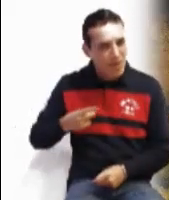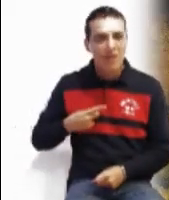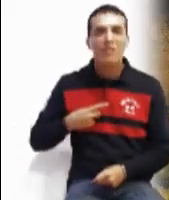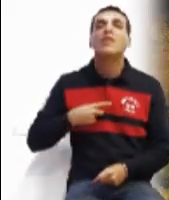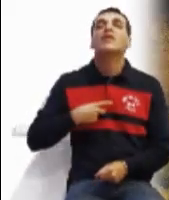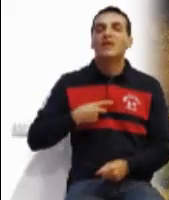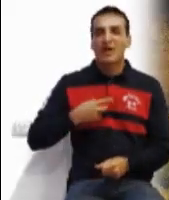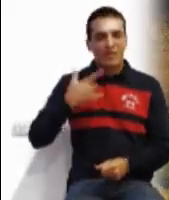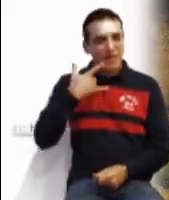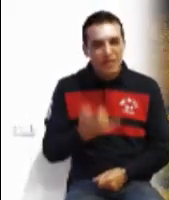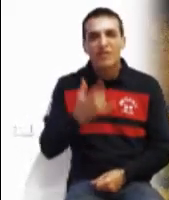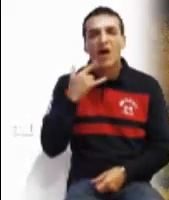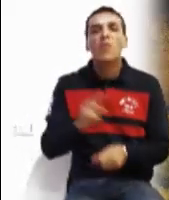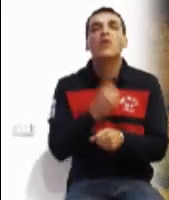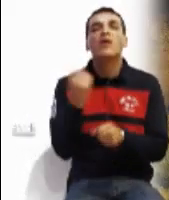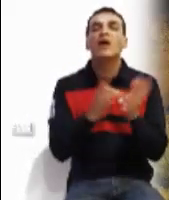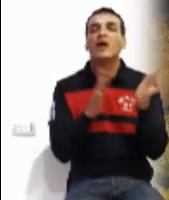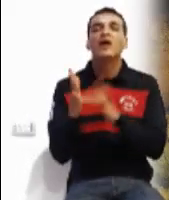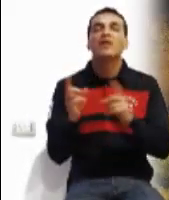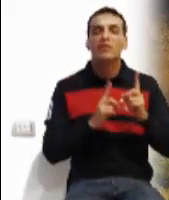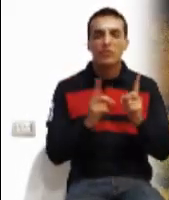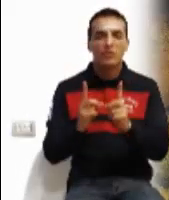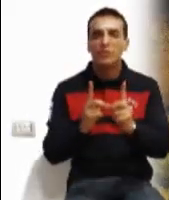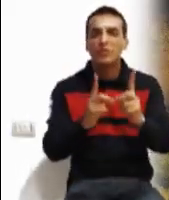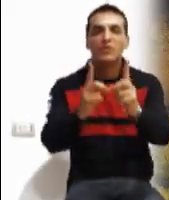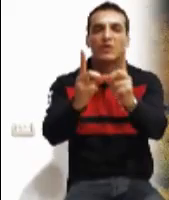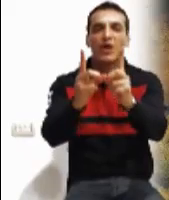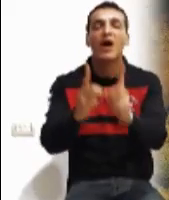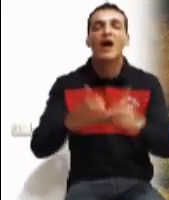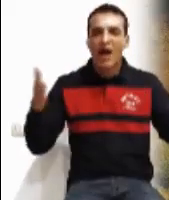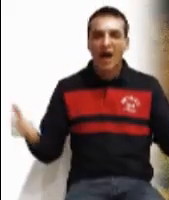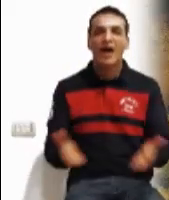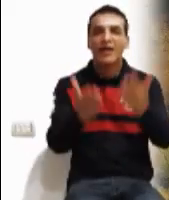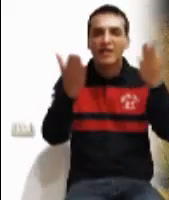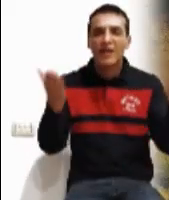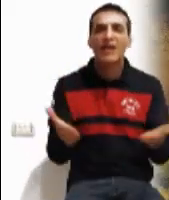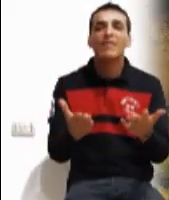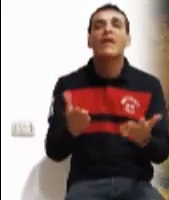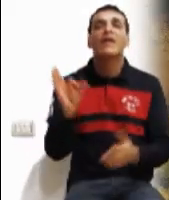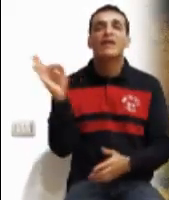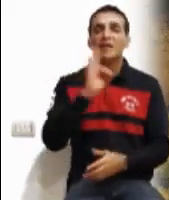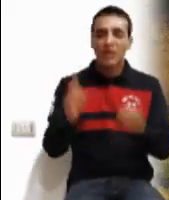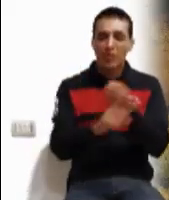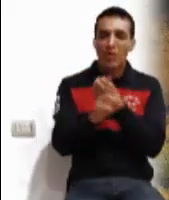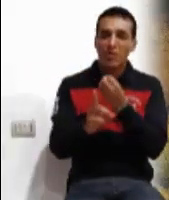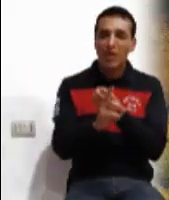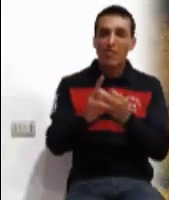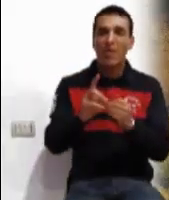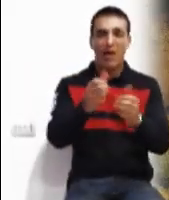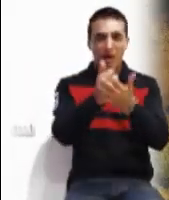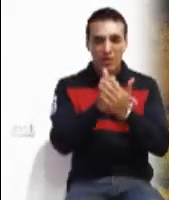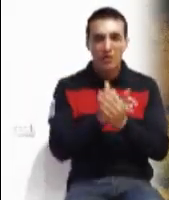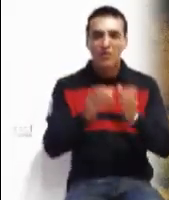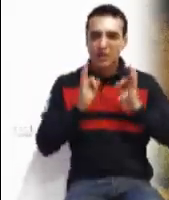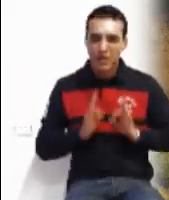Porque Cristo camina con nosotros Nos anima Y calma nuestras tempestades Que el